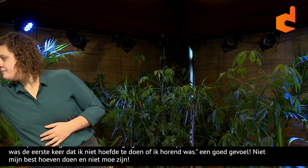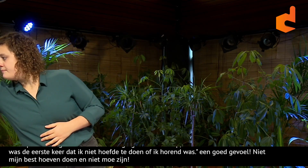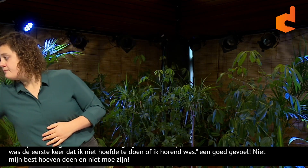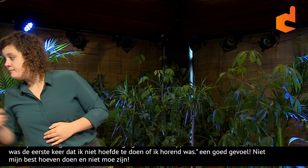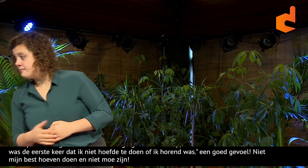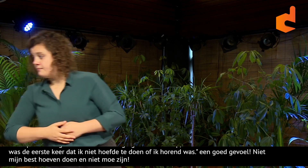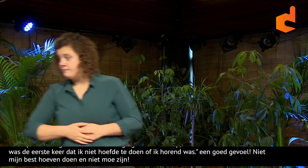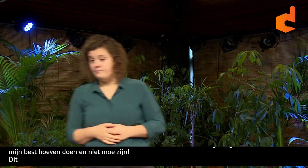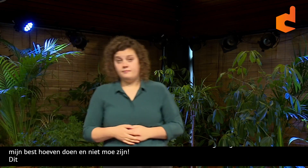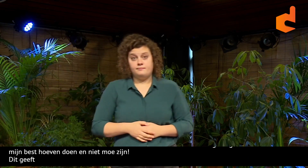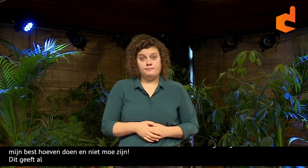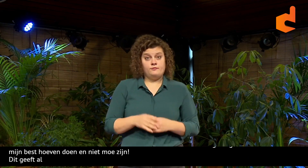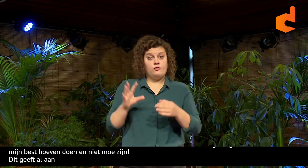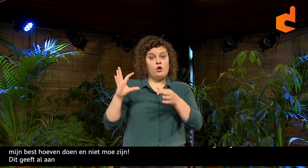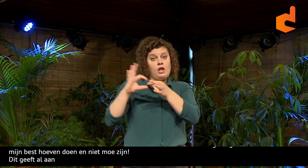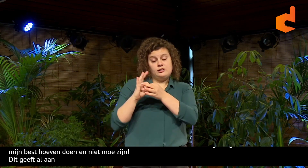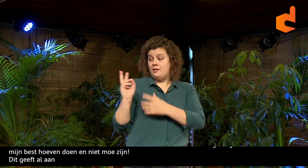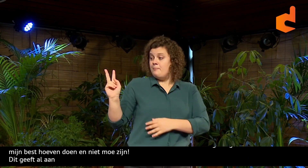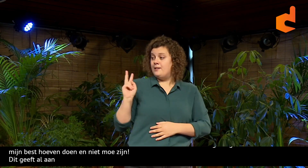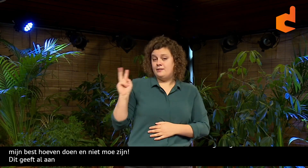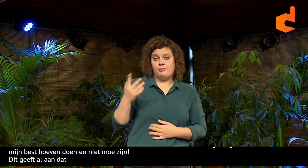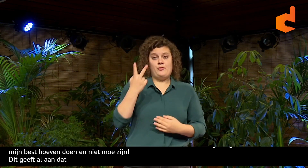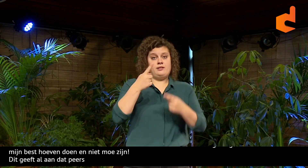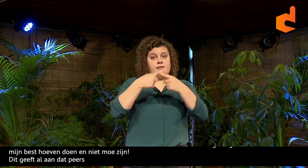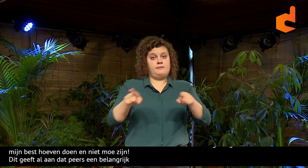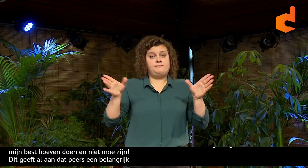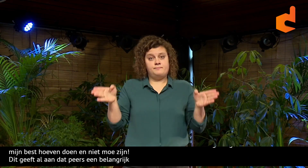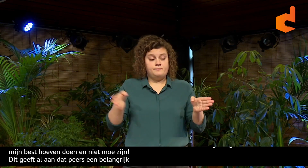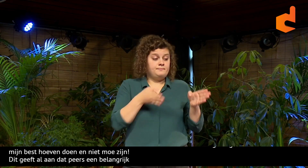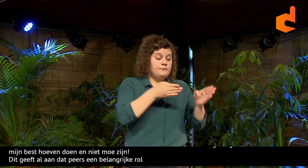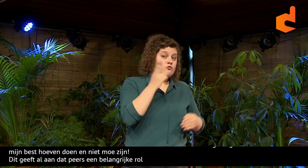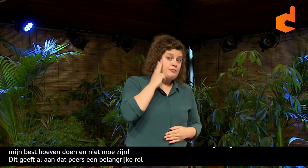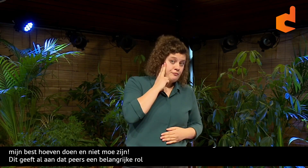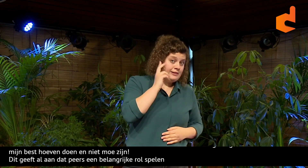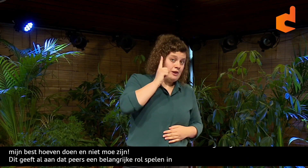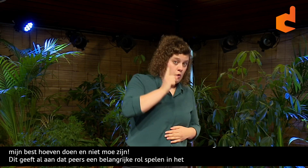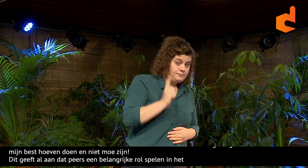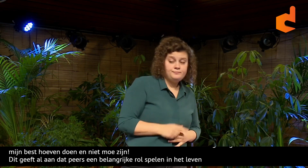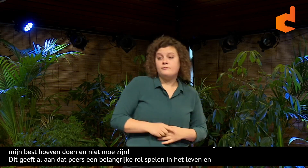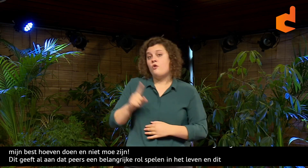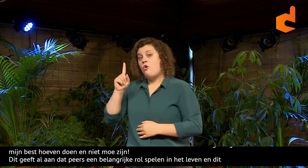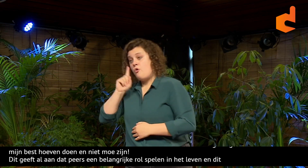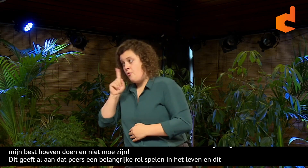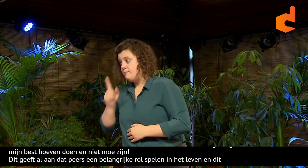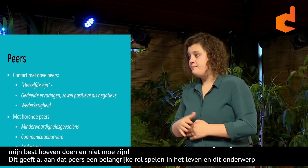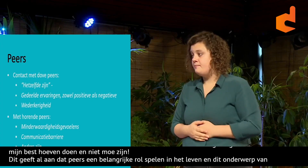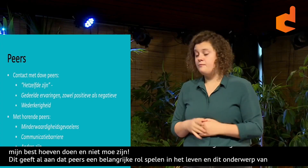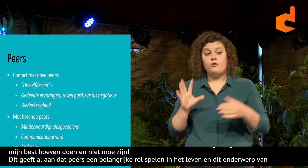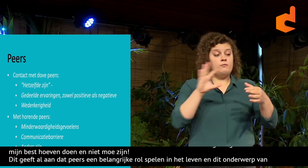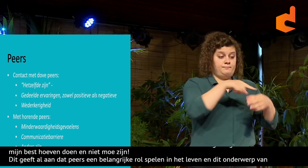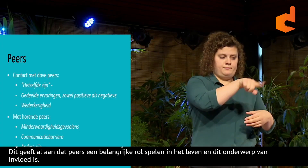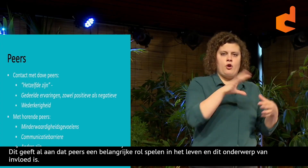Dit geeft wel aan dat Peers een belangrijke rol spelen in het leven. En dat ook dit onderwerp van invloed is.